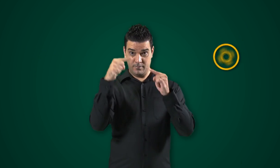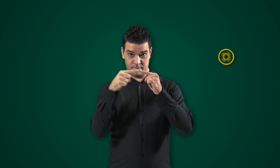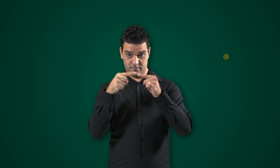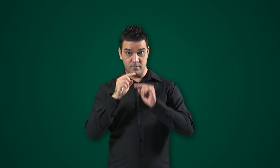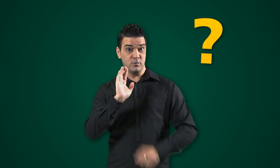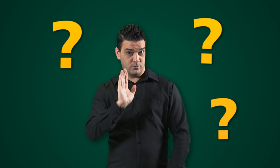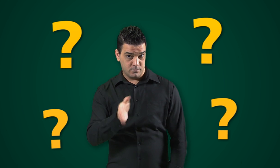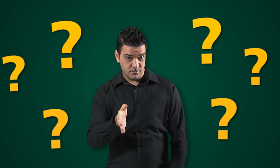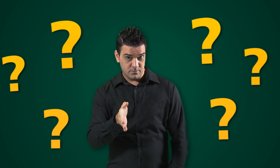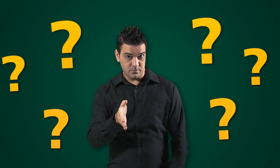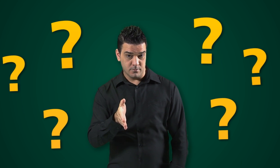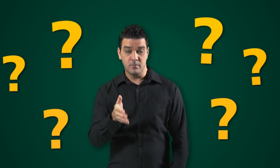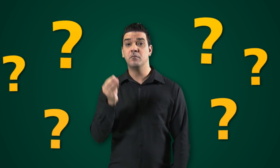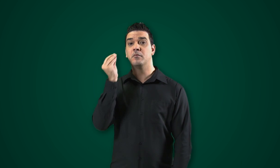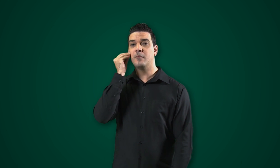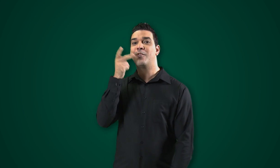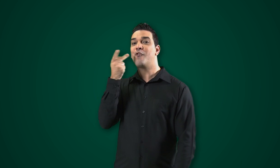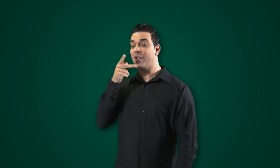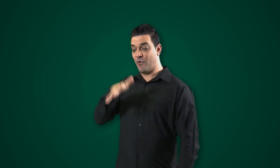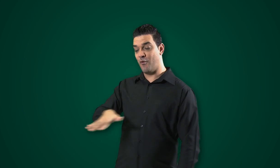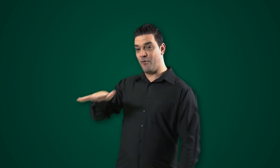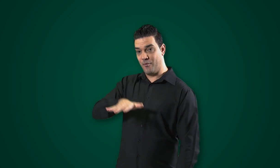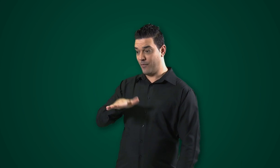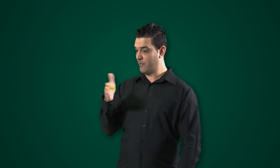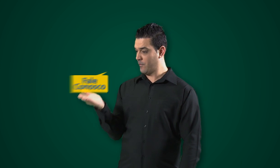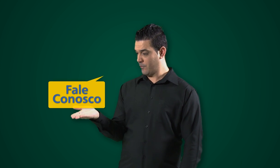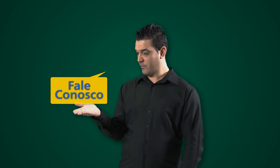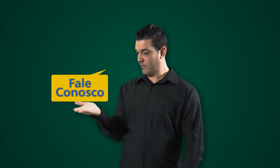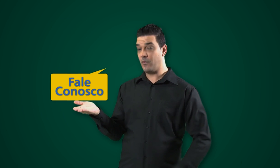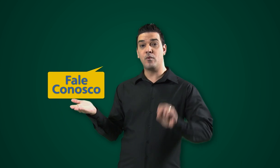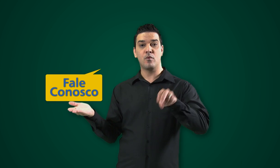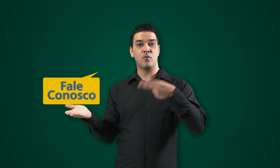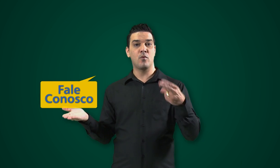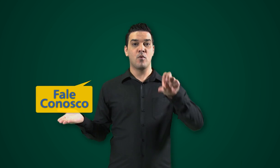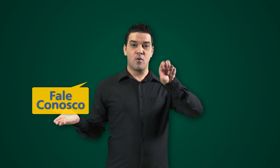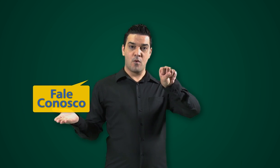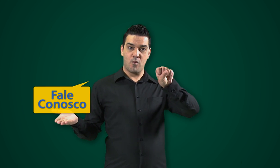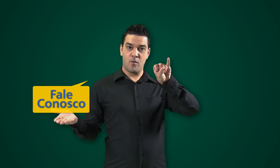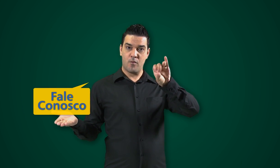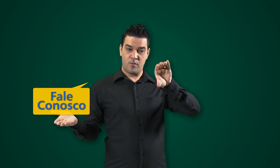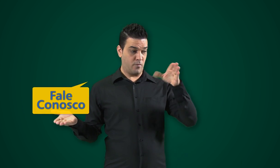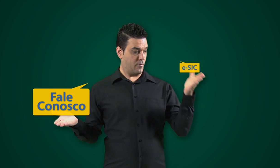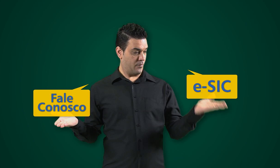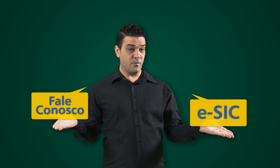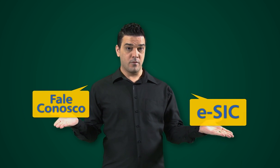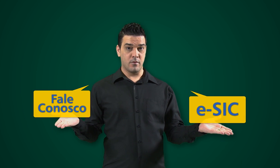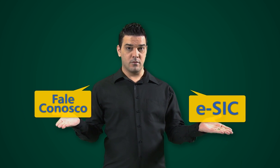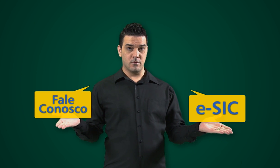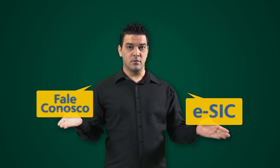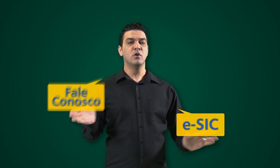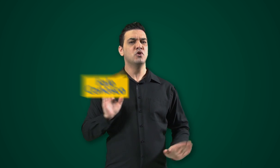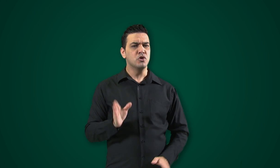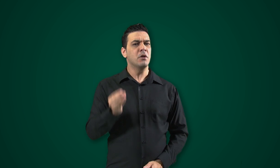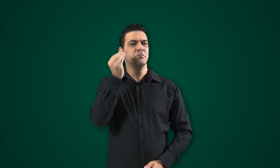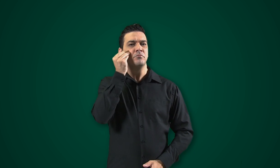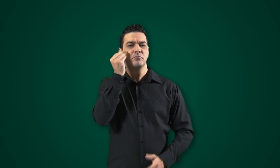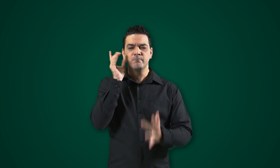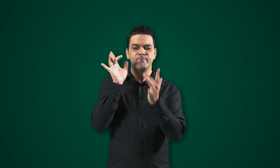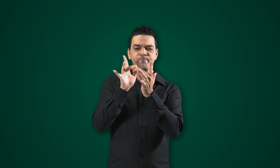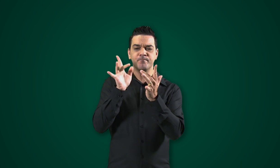assunto tratado? Já procurou o Fale Conosco ou o Serviço de Informação ao Cidadão? Caso já